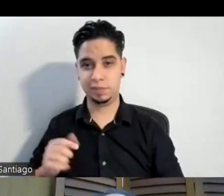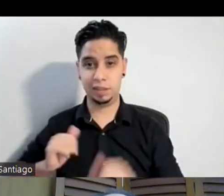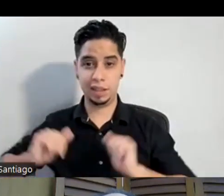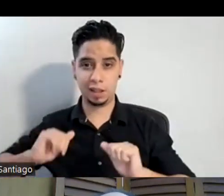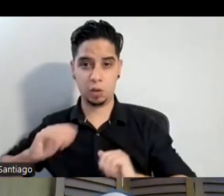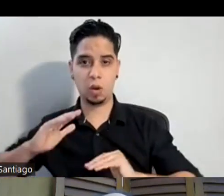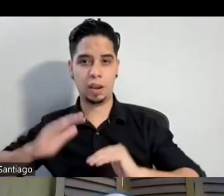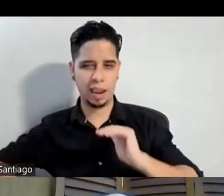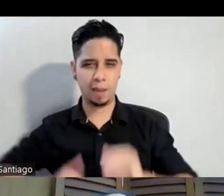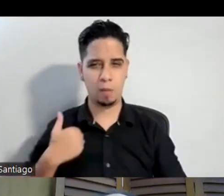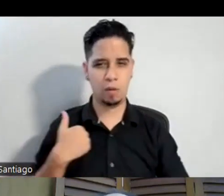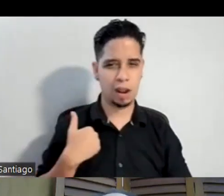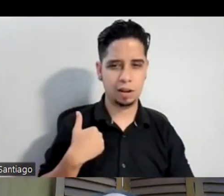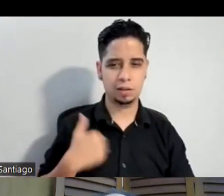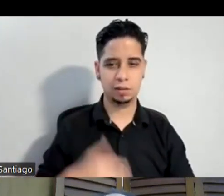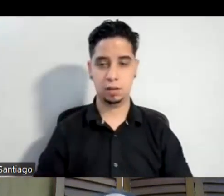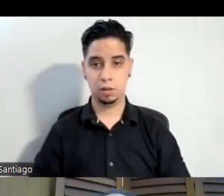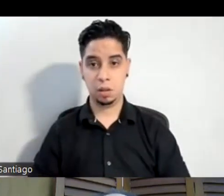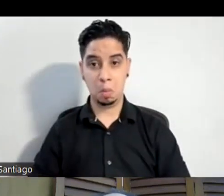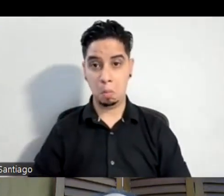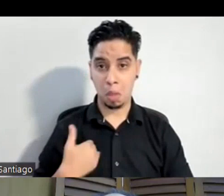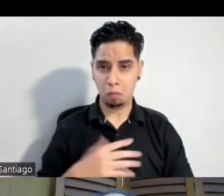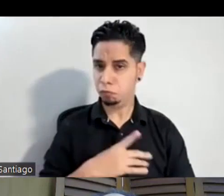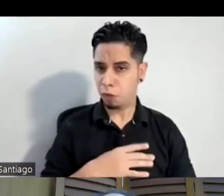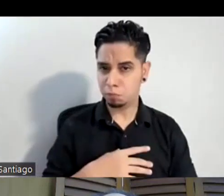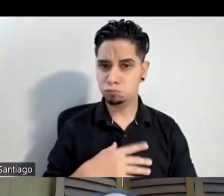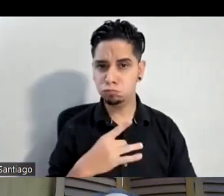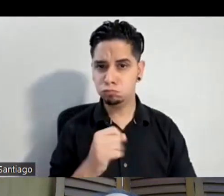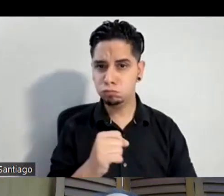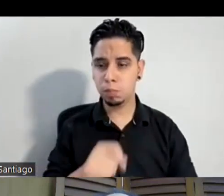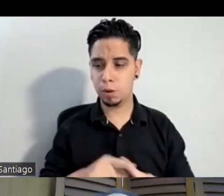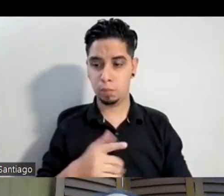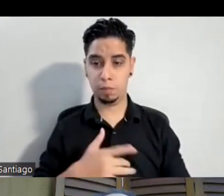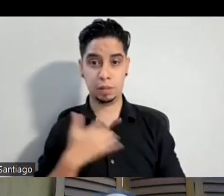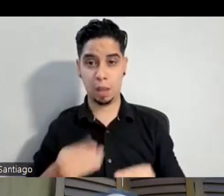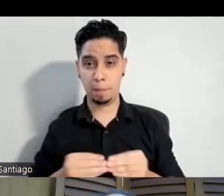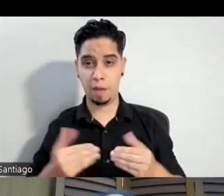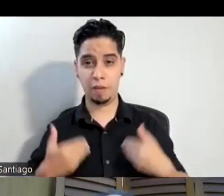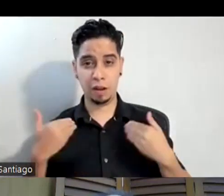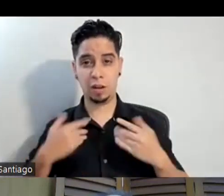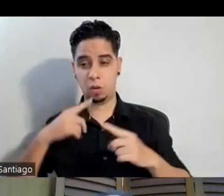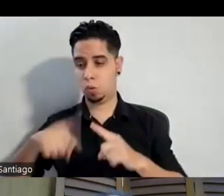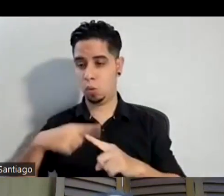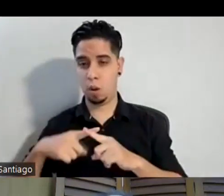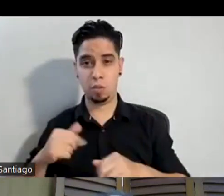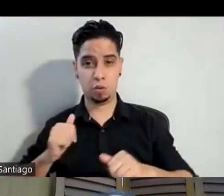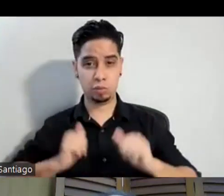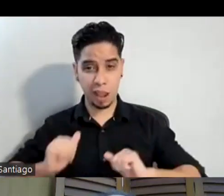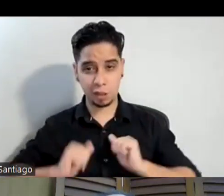o sea, no era que me desagradaba el modelaje, pero me sentía más feliz cuando cogía esas clases de teatro. Entonces, pues